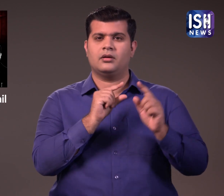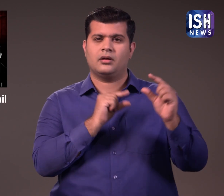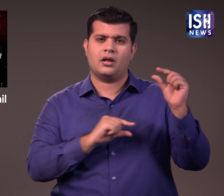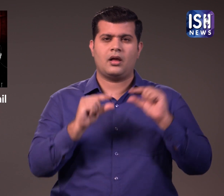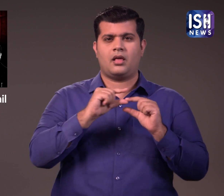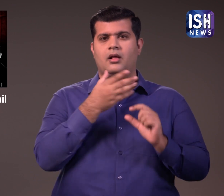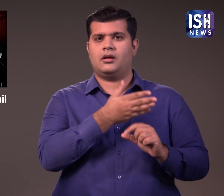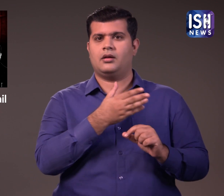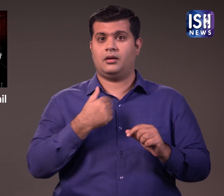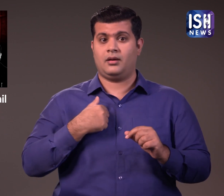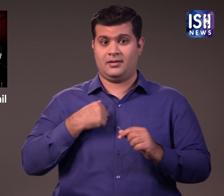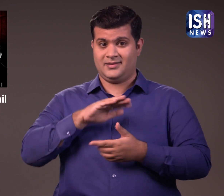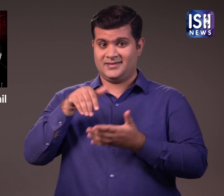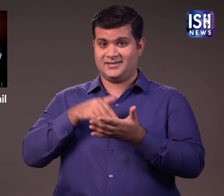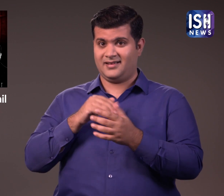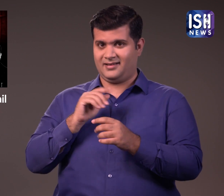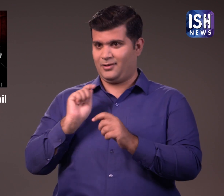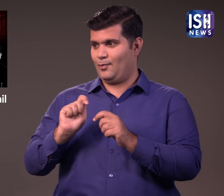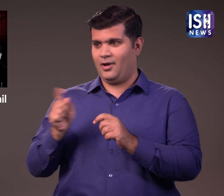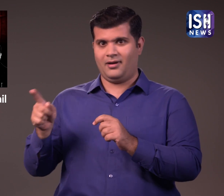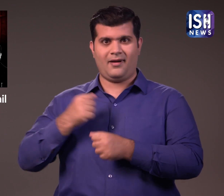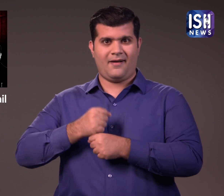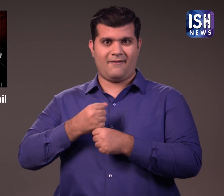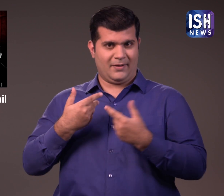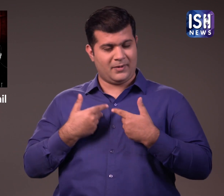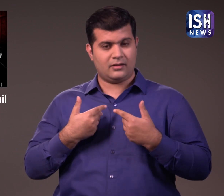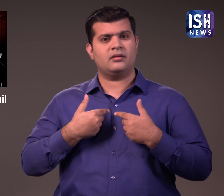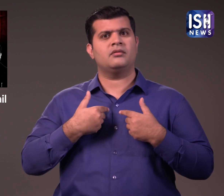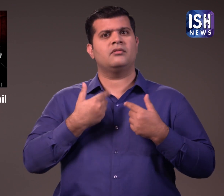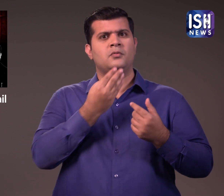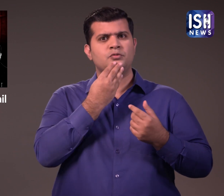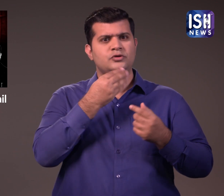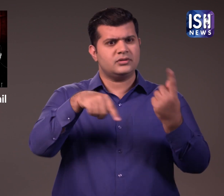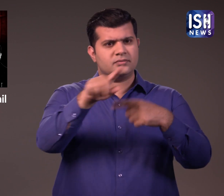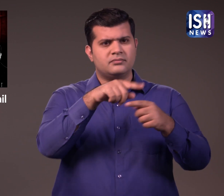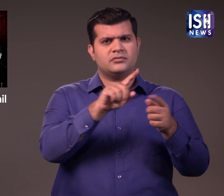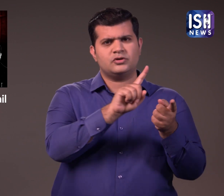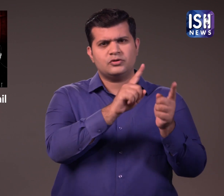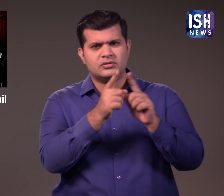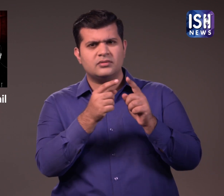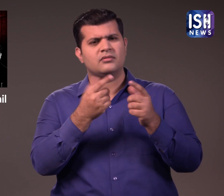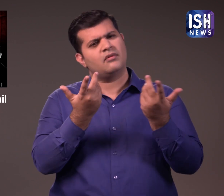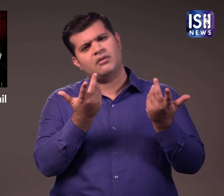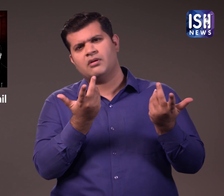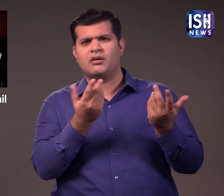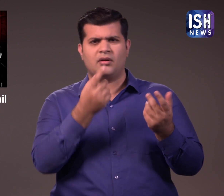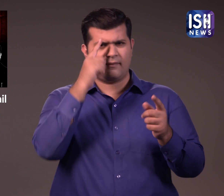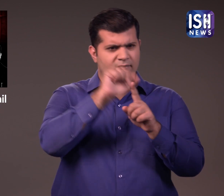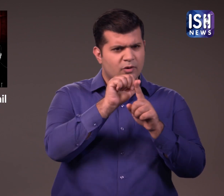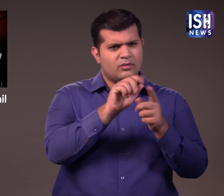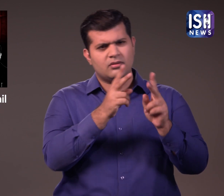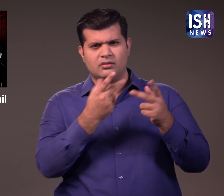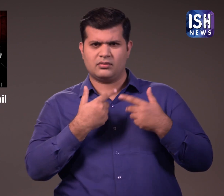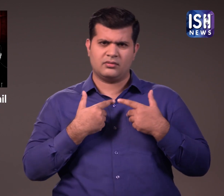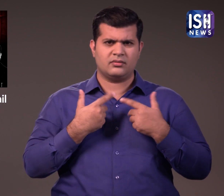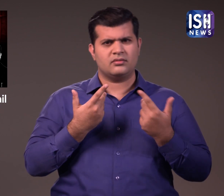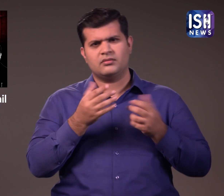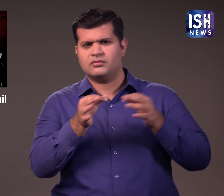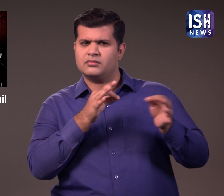उसने आयसल आटीसी में अपने पत का दुरुप्योग करके लोगों को इसलाम में परिवर्दित करने के लिए फुसलाया और छला